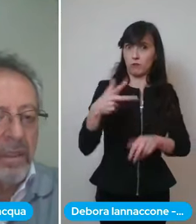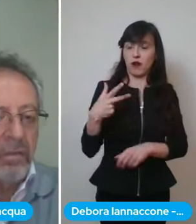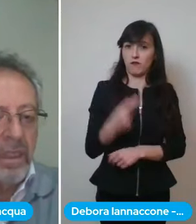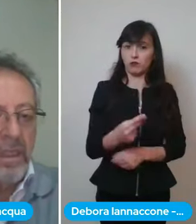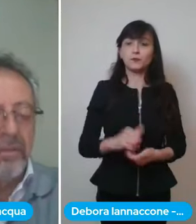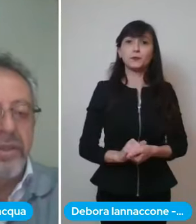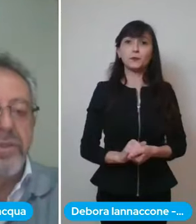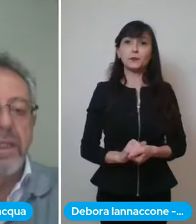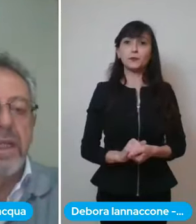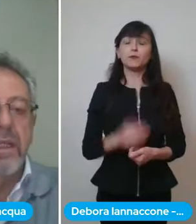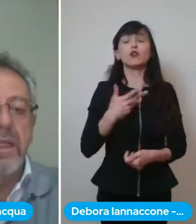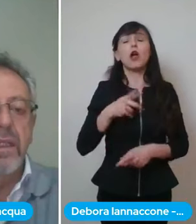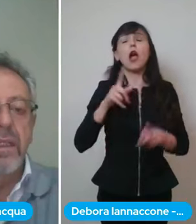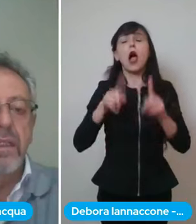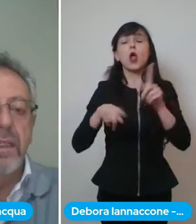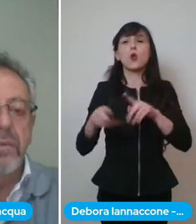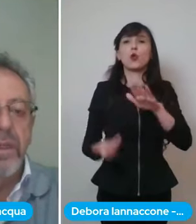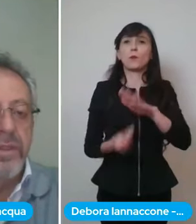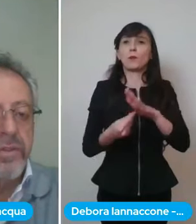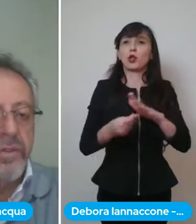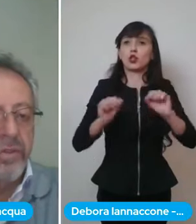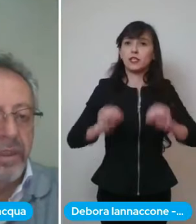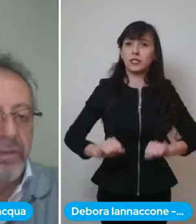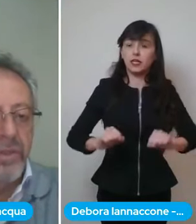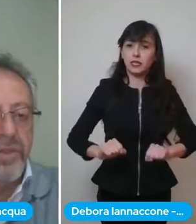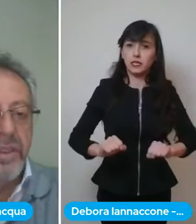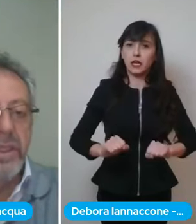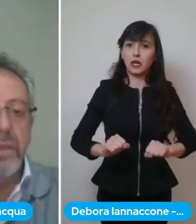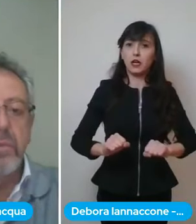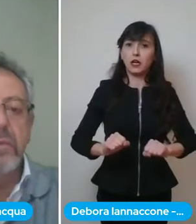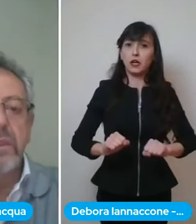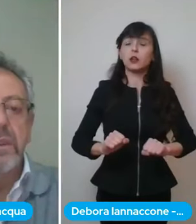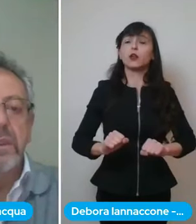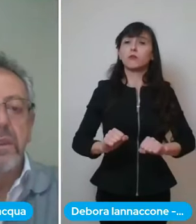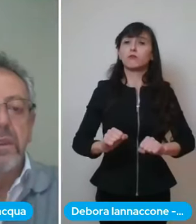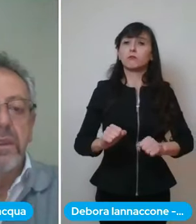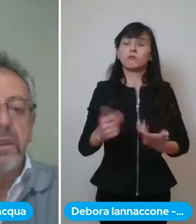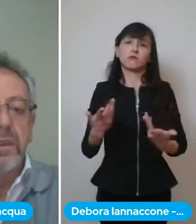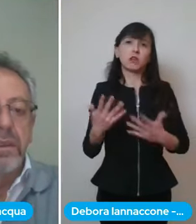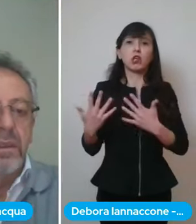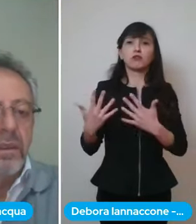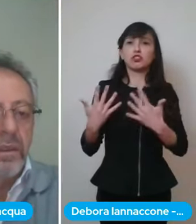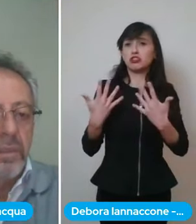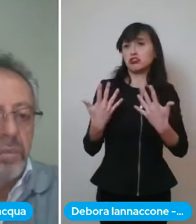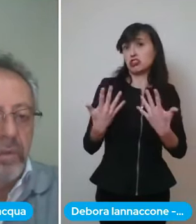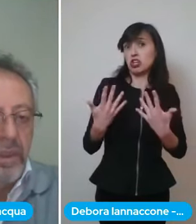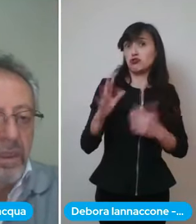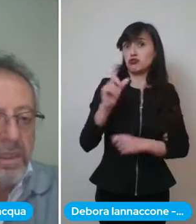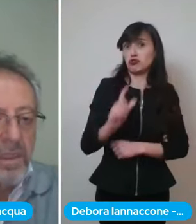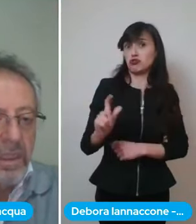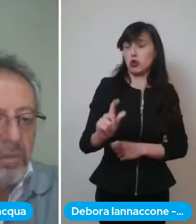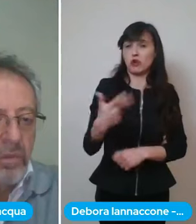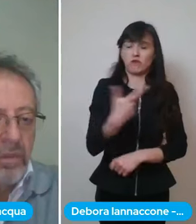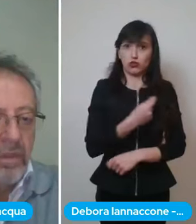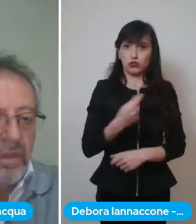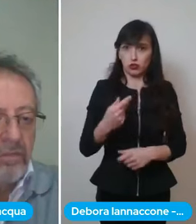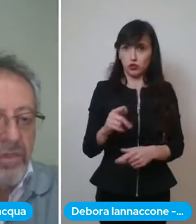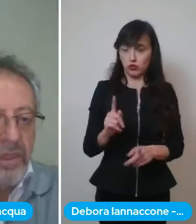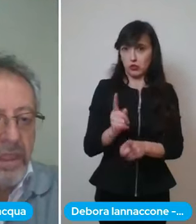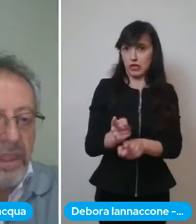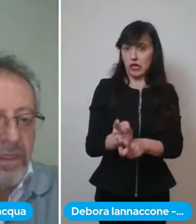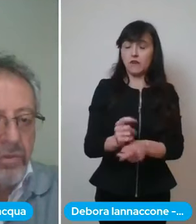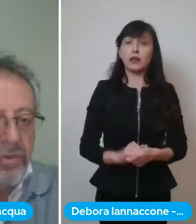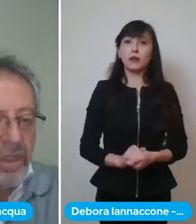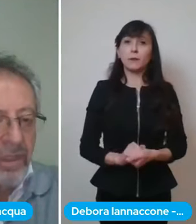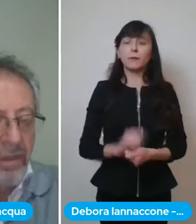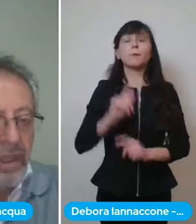sanitario da vaccinare e da qui a 10 giorni li vaccineremo e poi inizieremo a